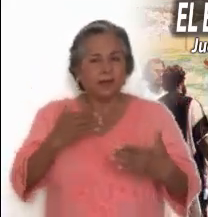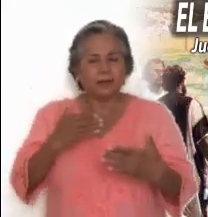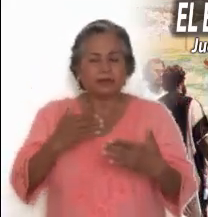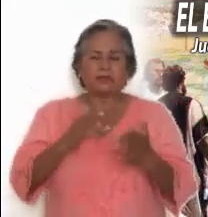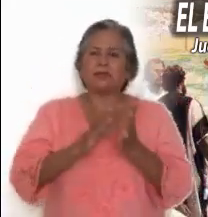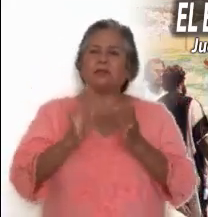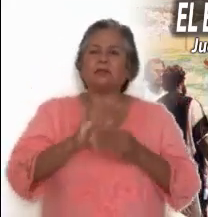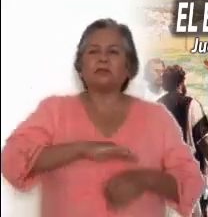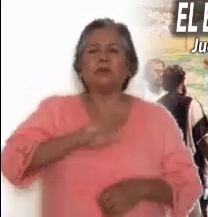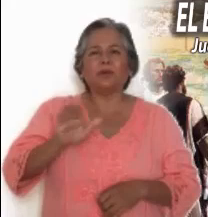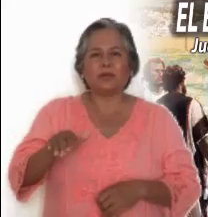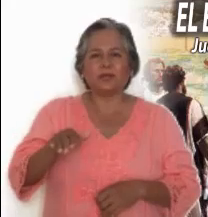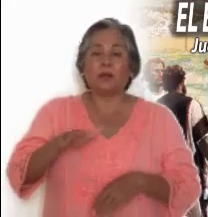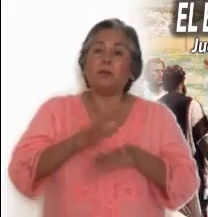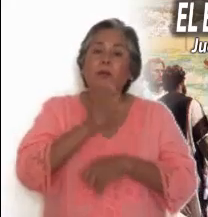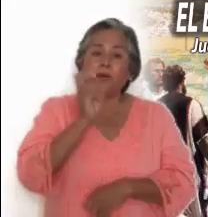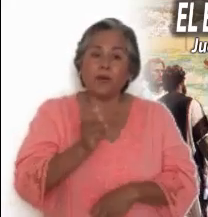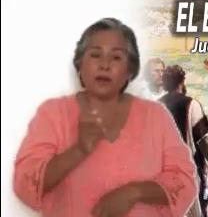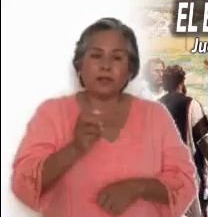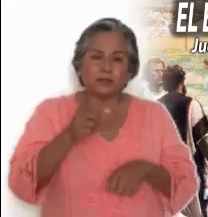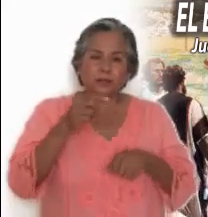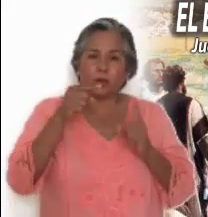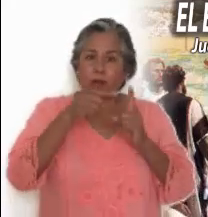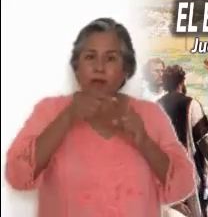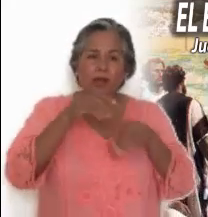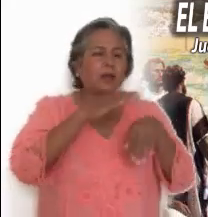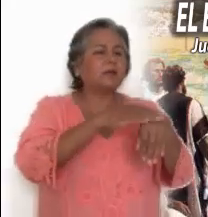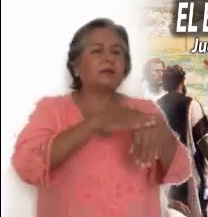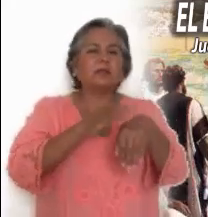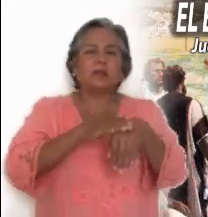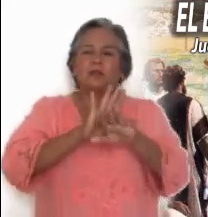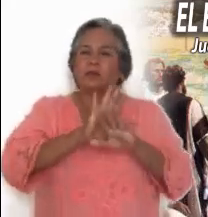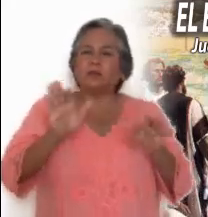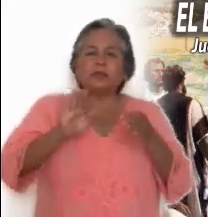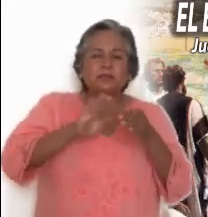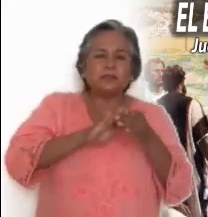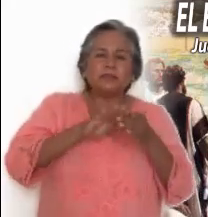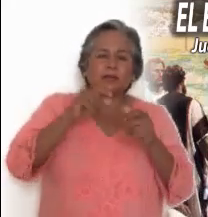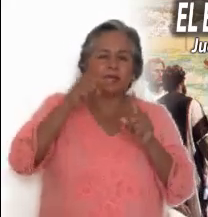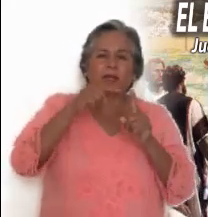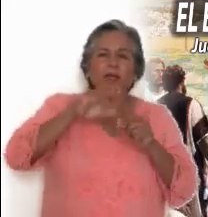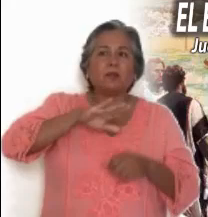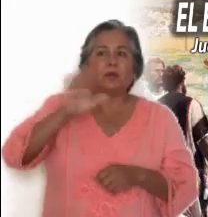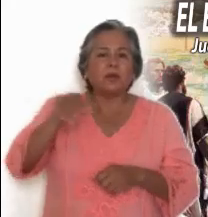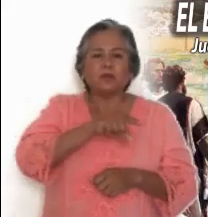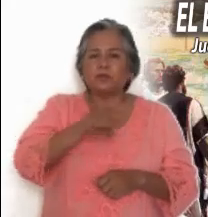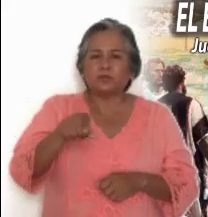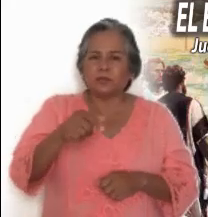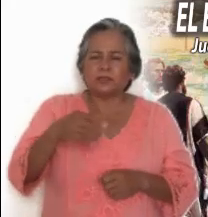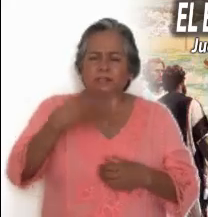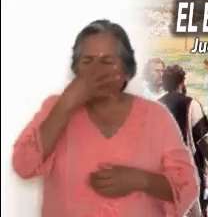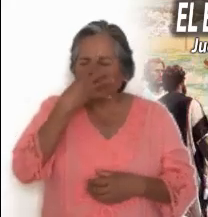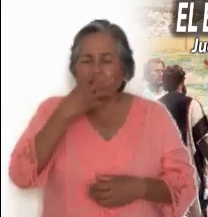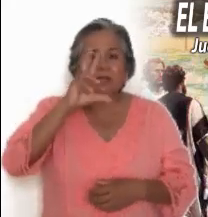Jesús busca ponerlos en guardia Y darles un poco de consolación. Es cierto